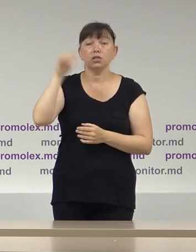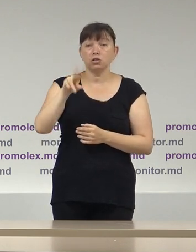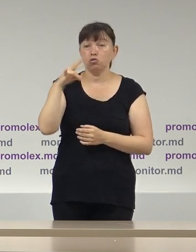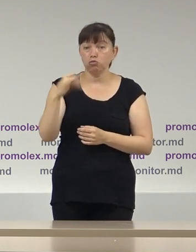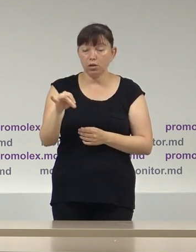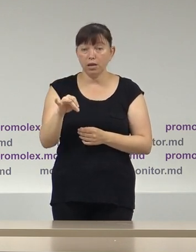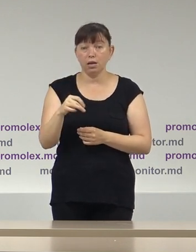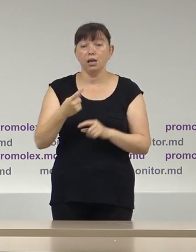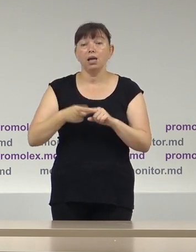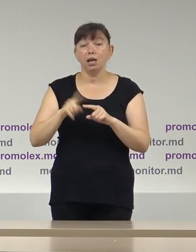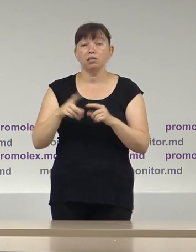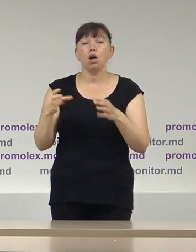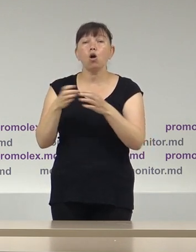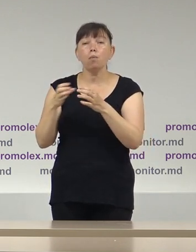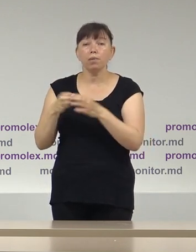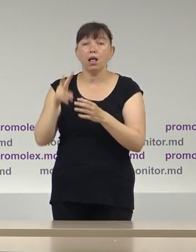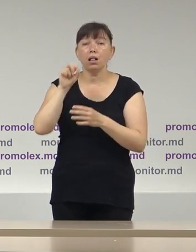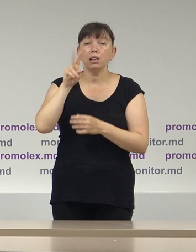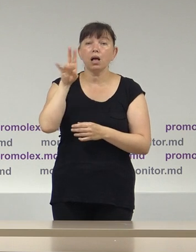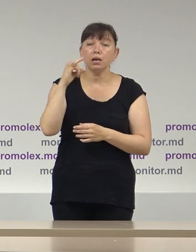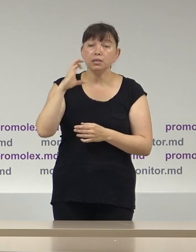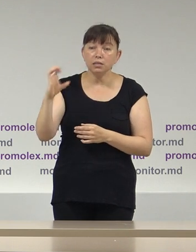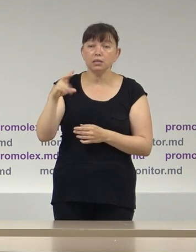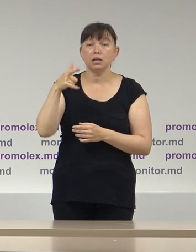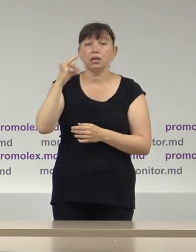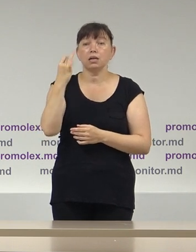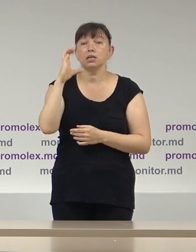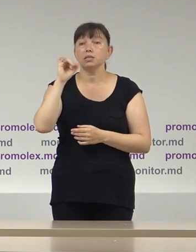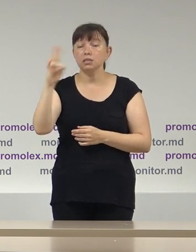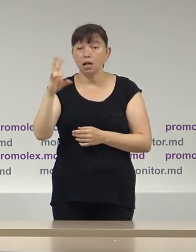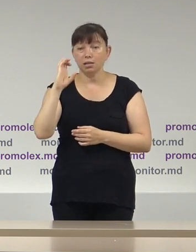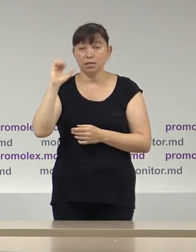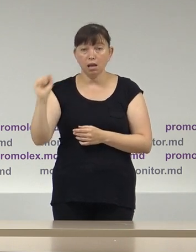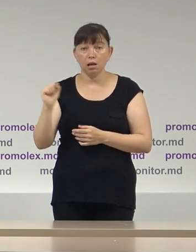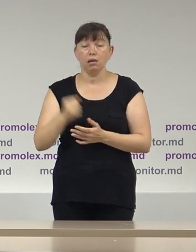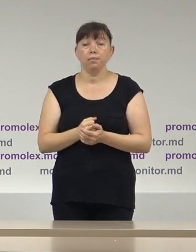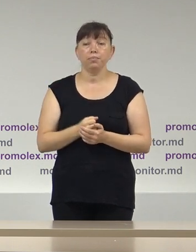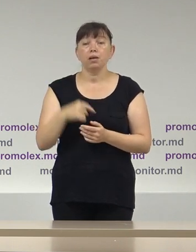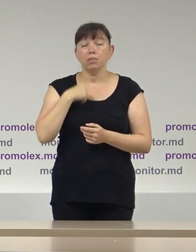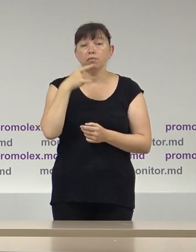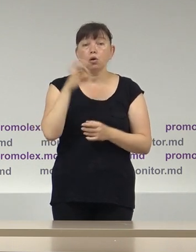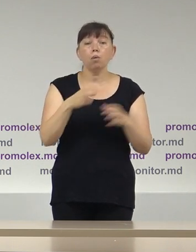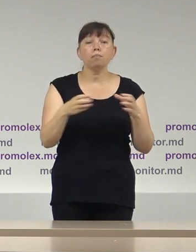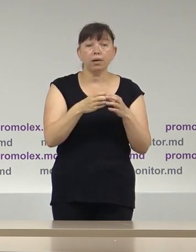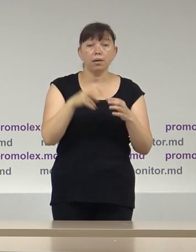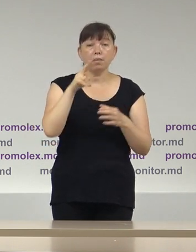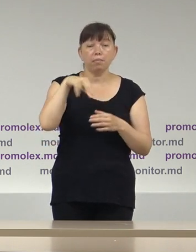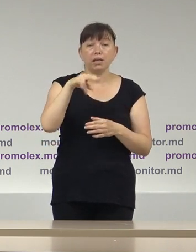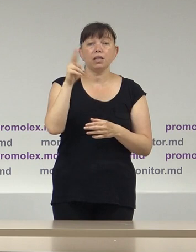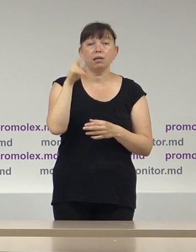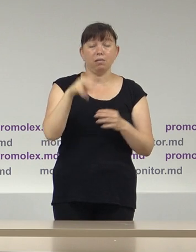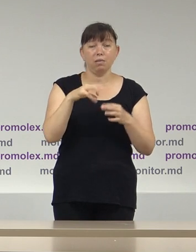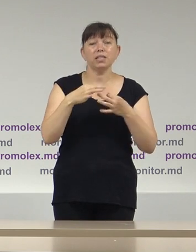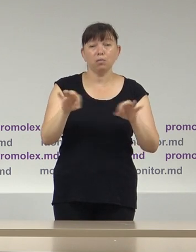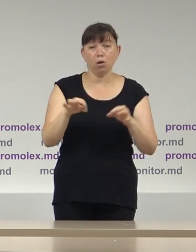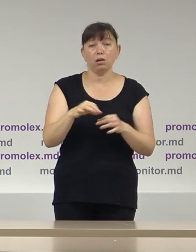e vorba de companiile Lactis și Grisan S.A. Vorbim de partidul PDC-Mia cu